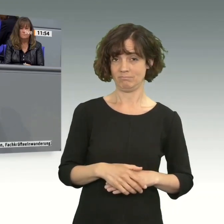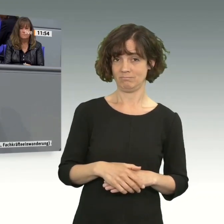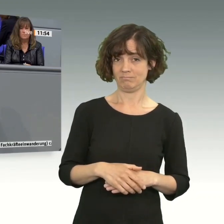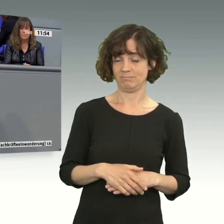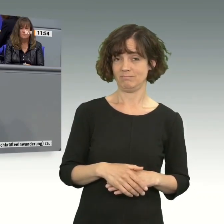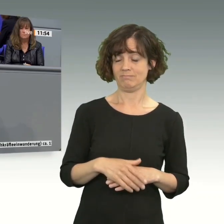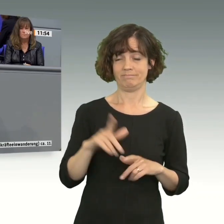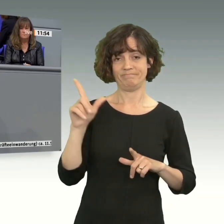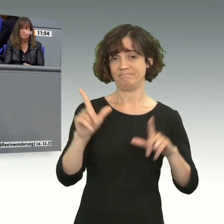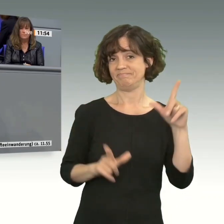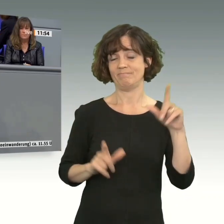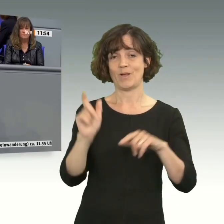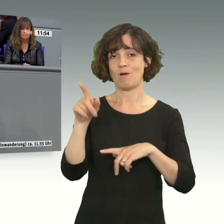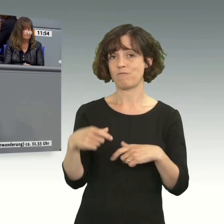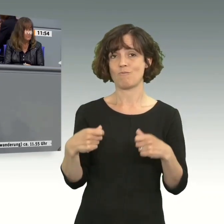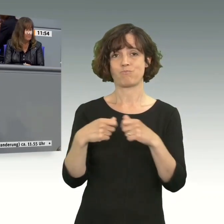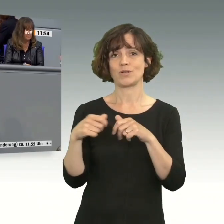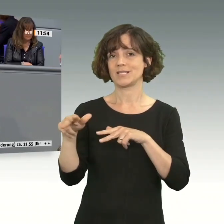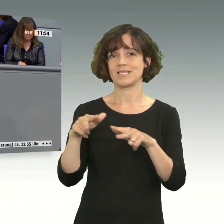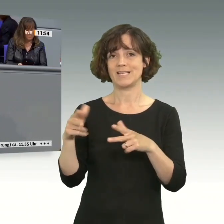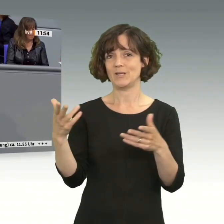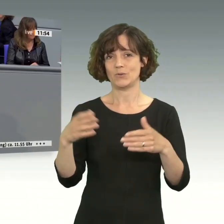gutes Bild dieser Bundesregierung ab.